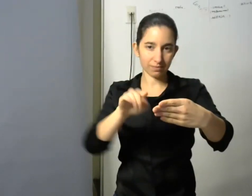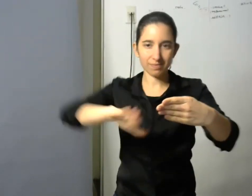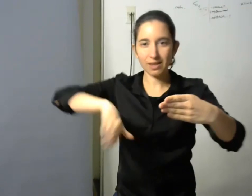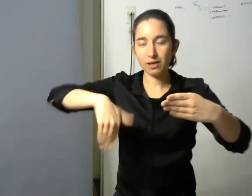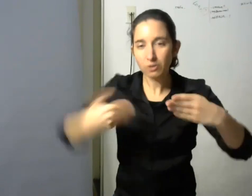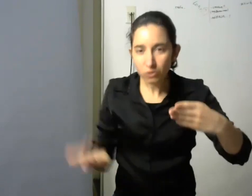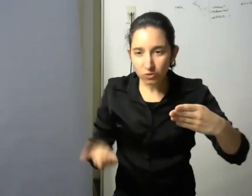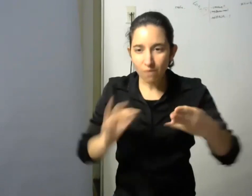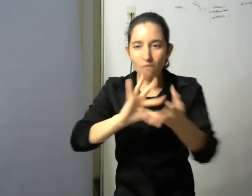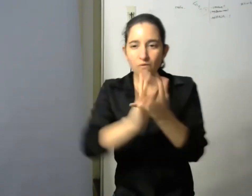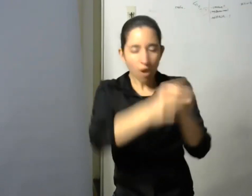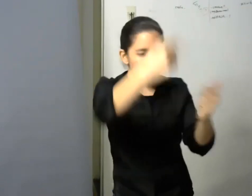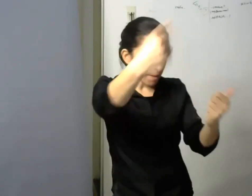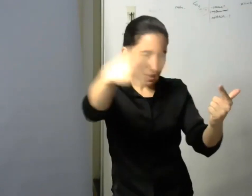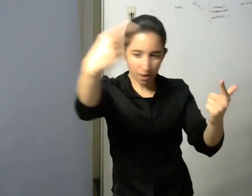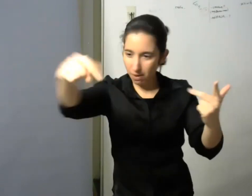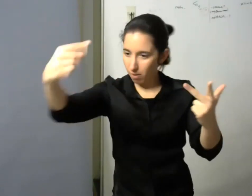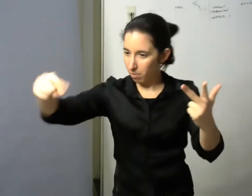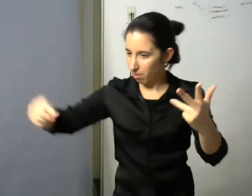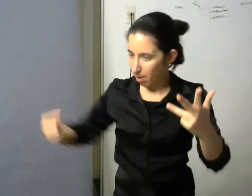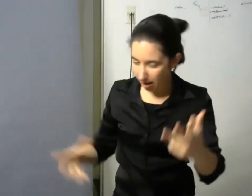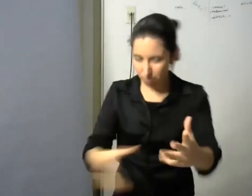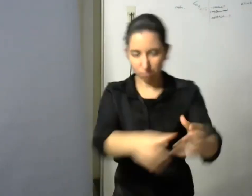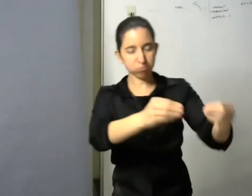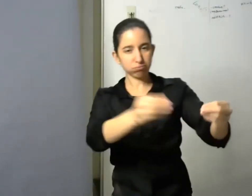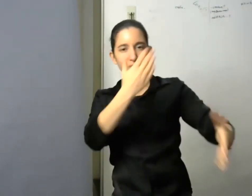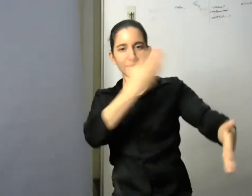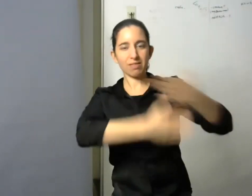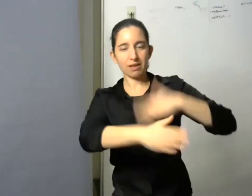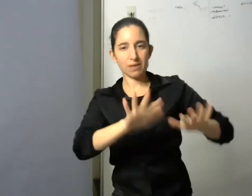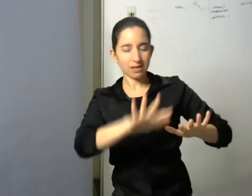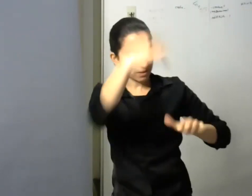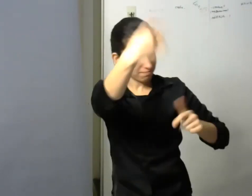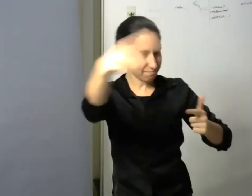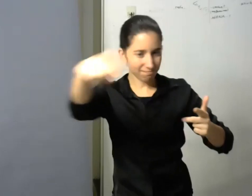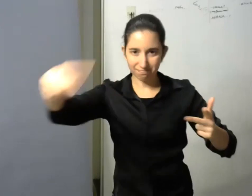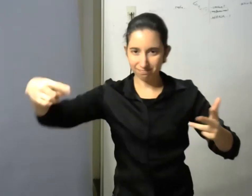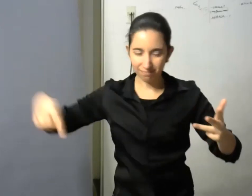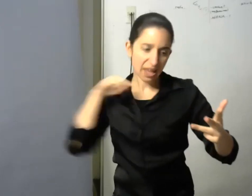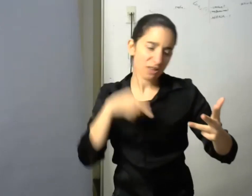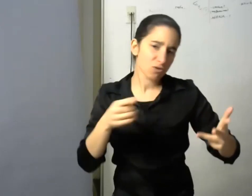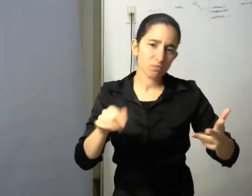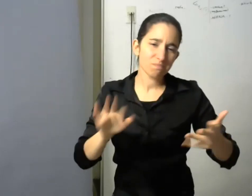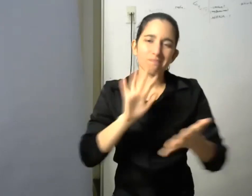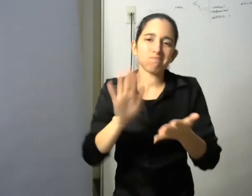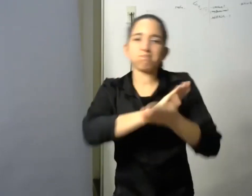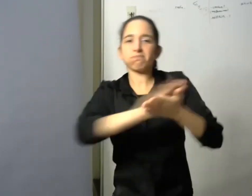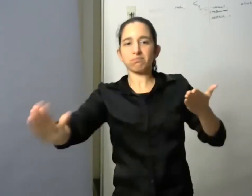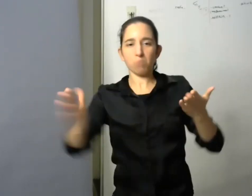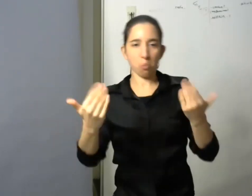tratar estas marcas que nosotros eventualmente en este tipo de sociedades identificamos como discapacidades a mí me parece que a partir de ahí se abría